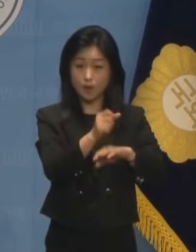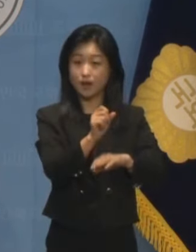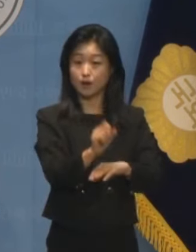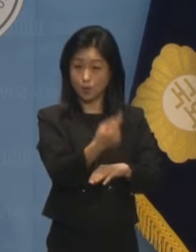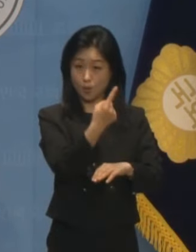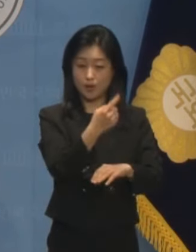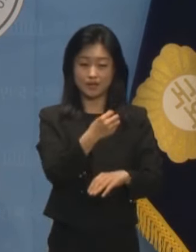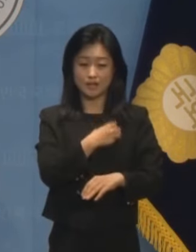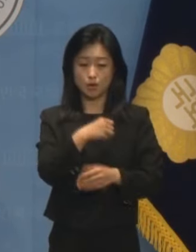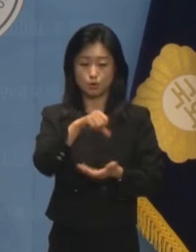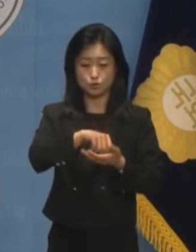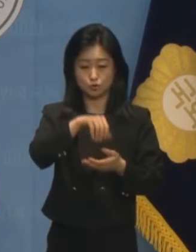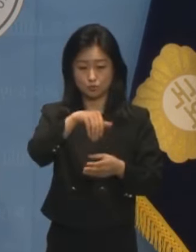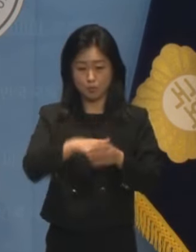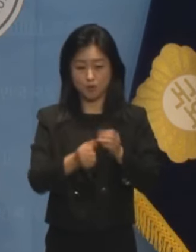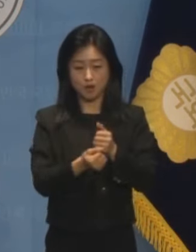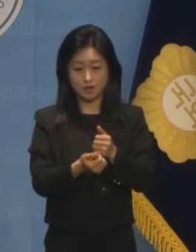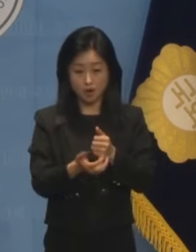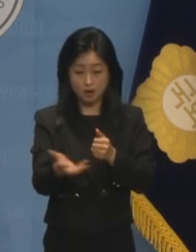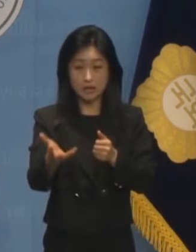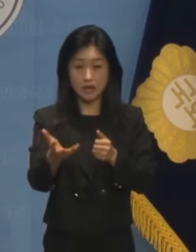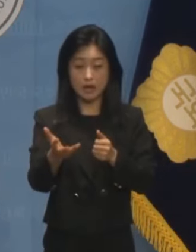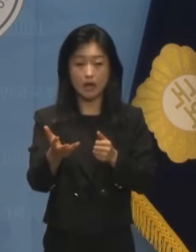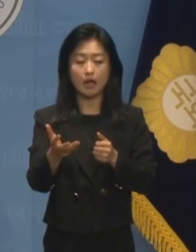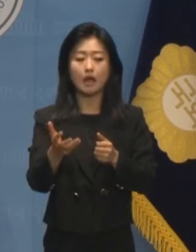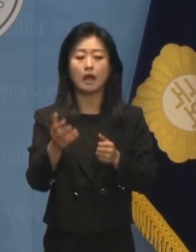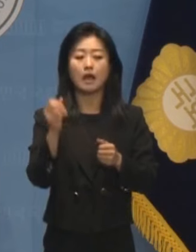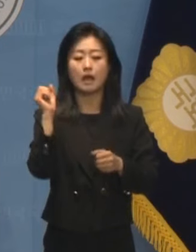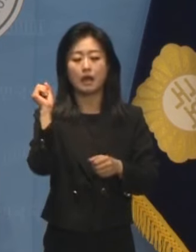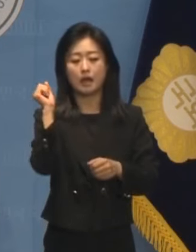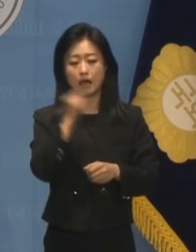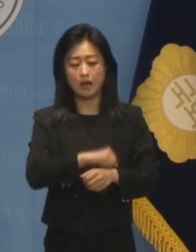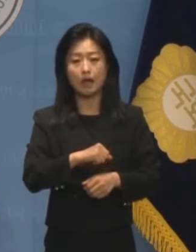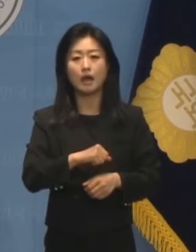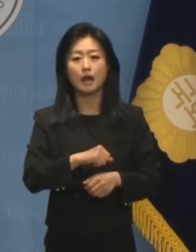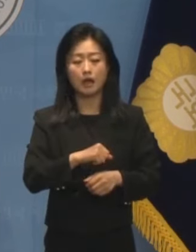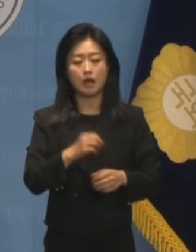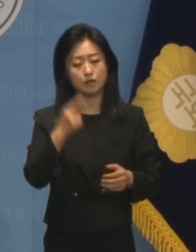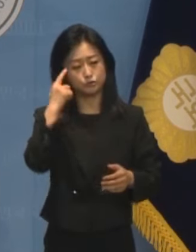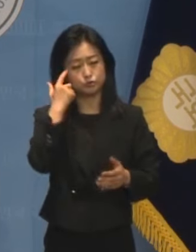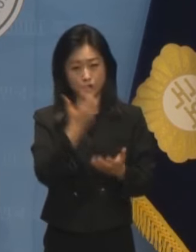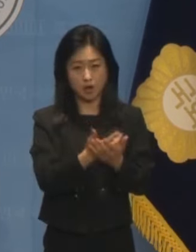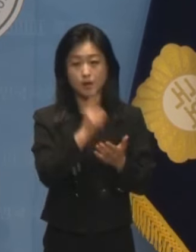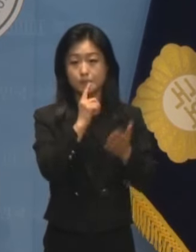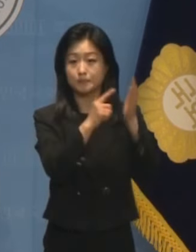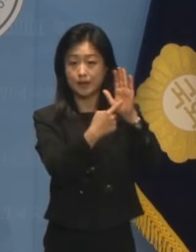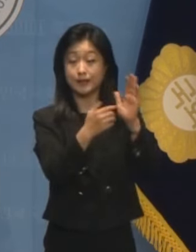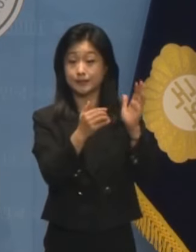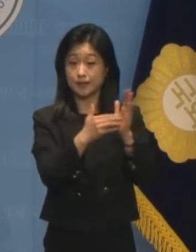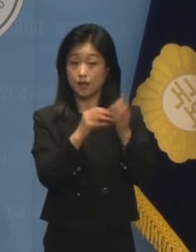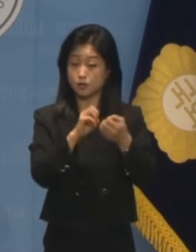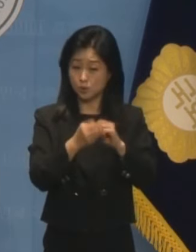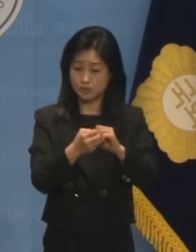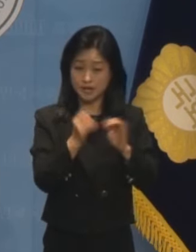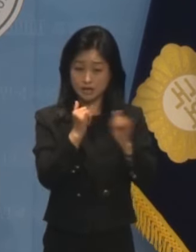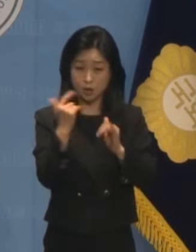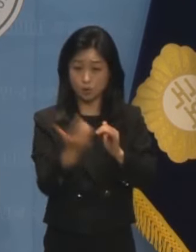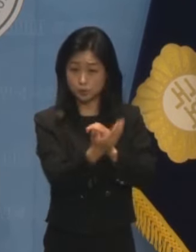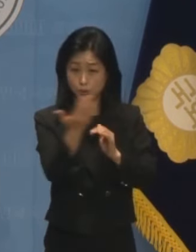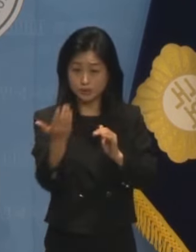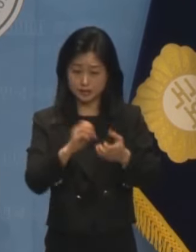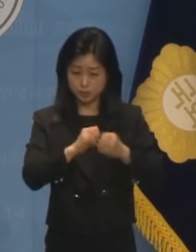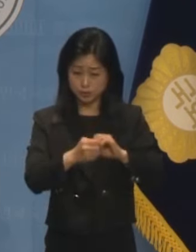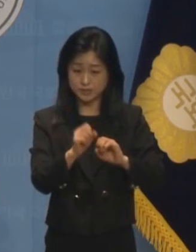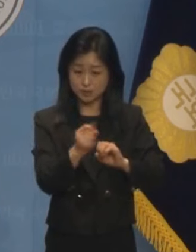당원들 투표에 영향을 미칠 줄을 미처 계산하지 못했다고도 했습니다. 조작된 여론조사가 경선에